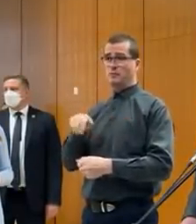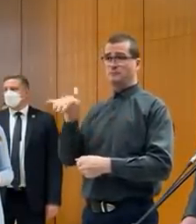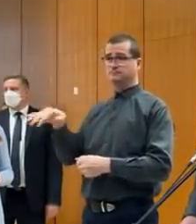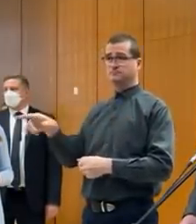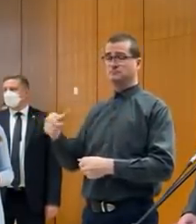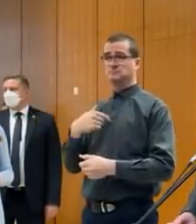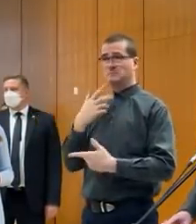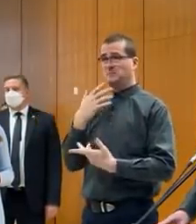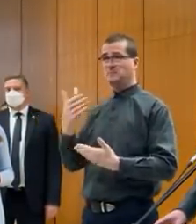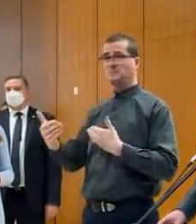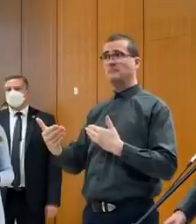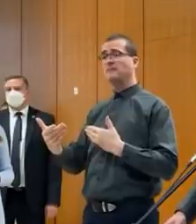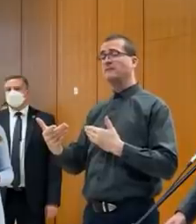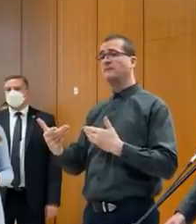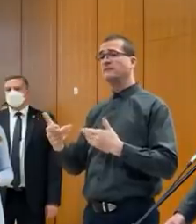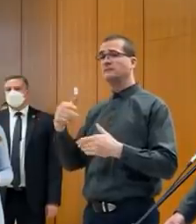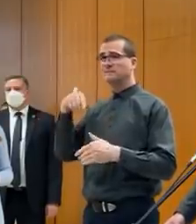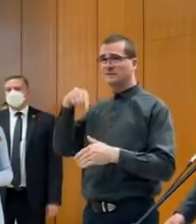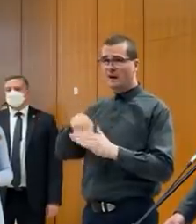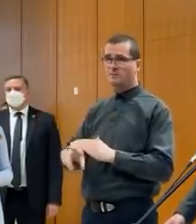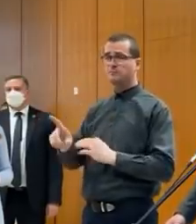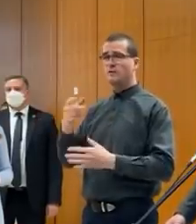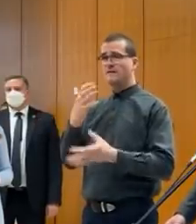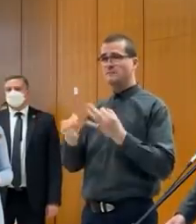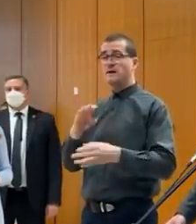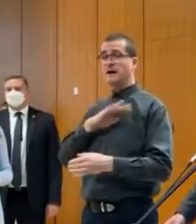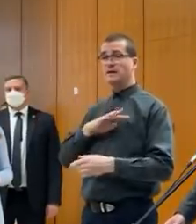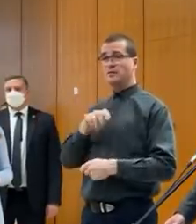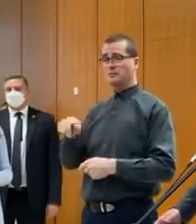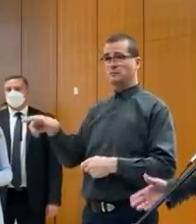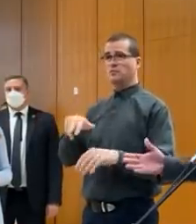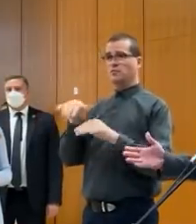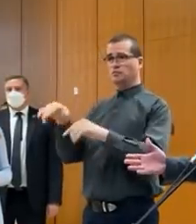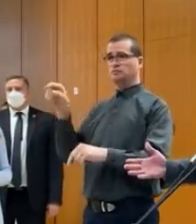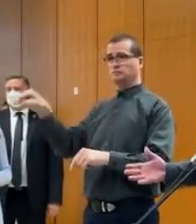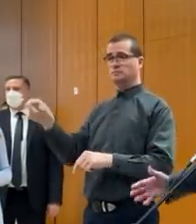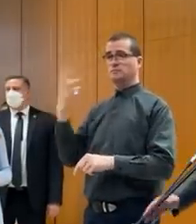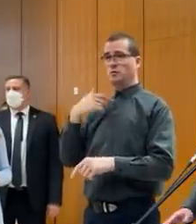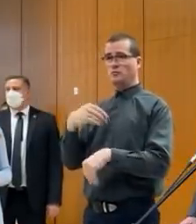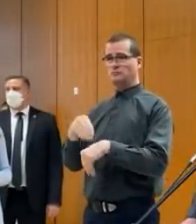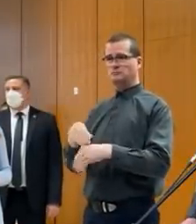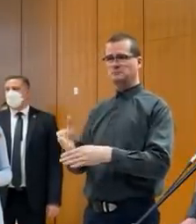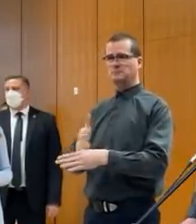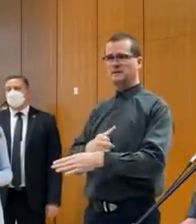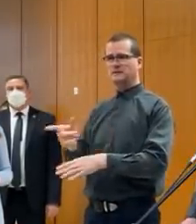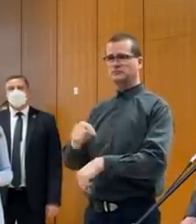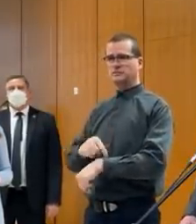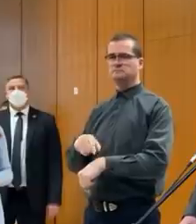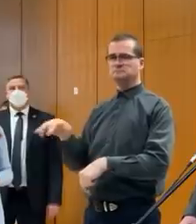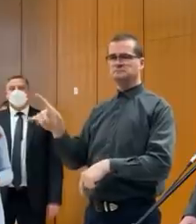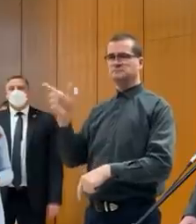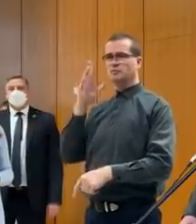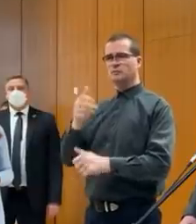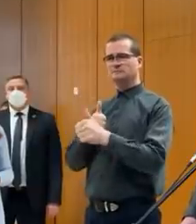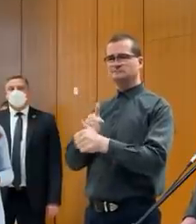Ja nemám bližšie informácie o tom. Viem, že pán generálny prokurátor sa zúčastnil toho, ako to avizoval už pred časom, že